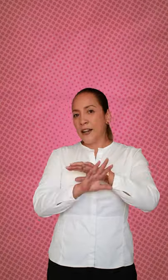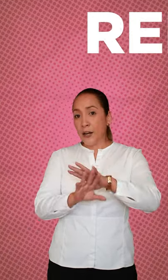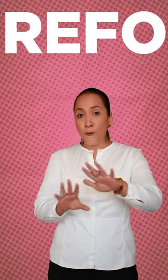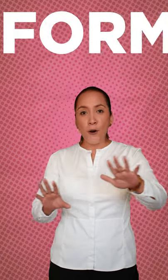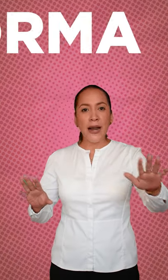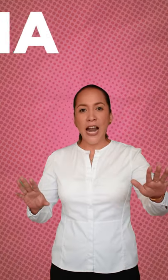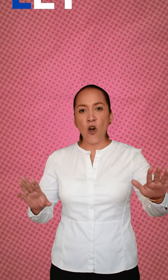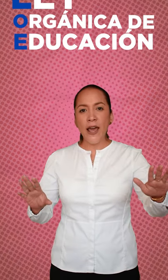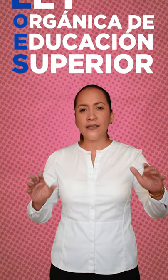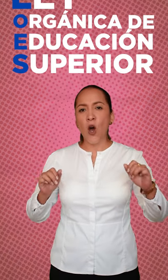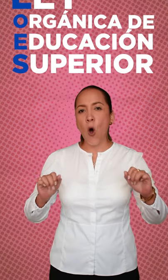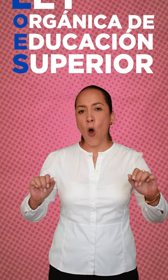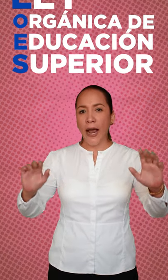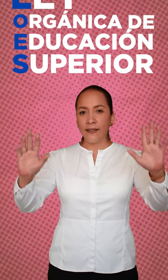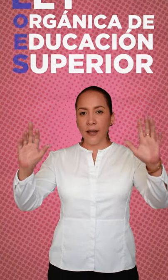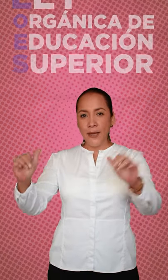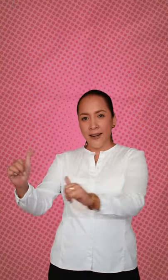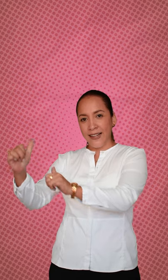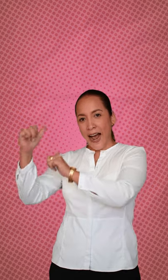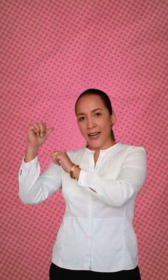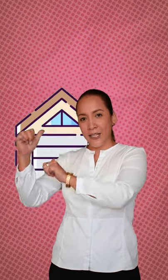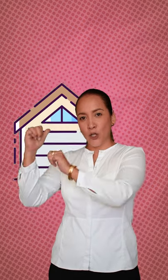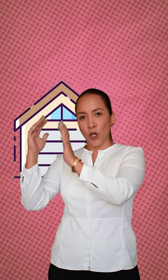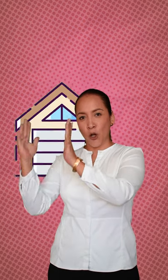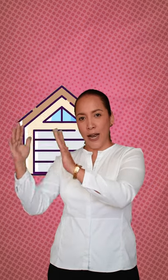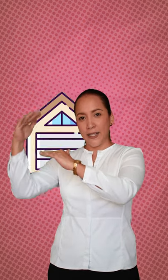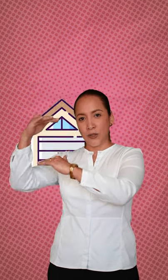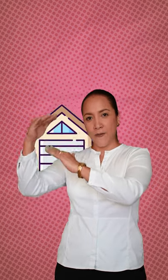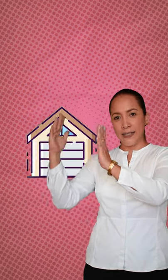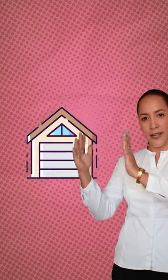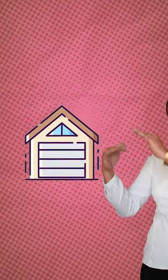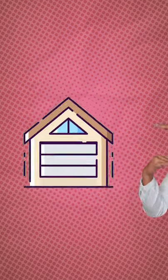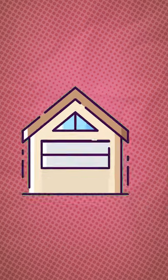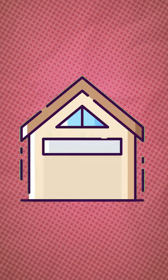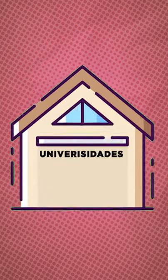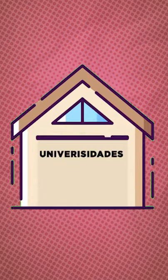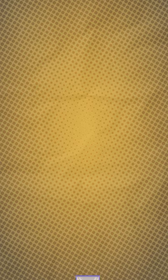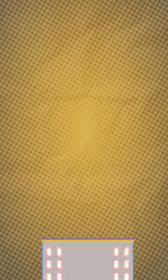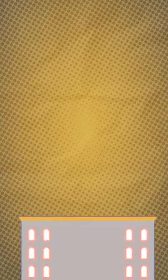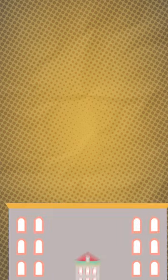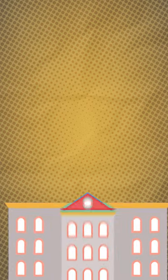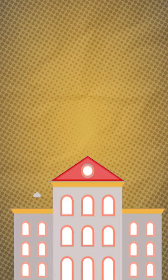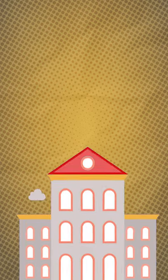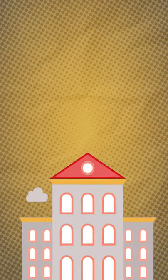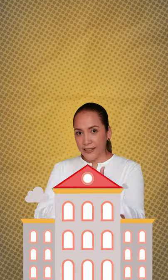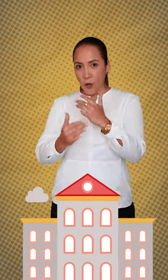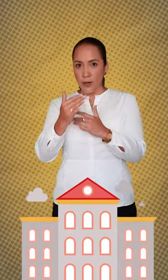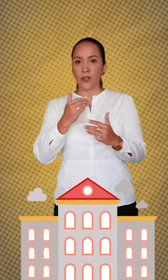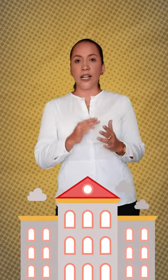¿Reforma a la LOES o carta abierta al retorno a las universidades de garaje? ¿Sabías que antes del gobierno de la